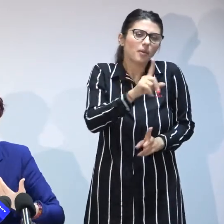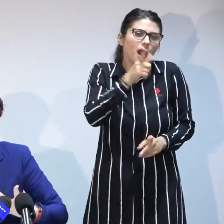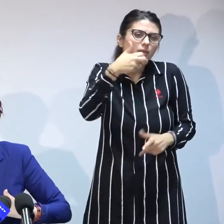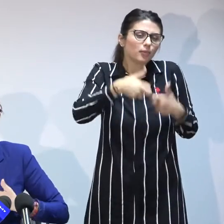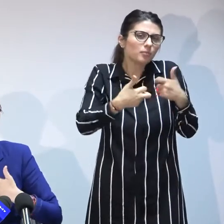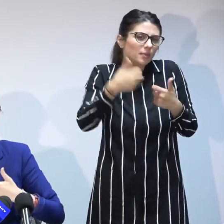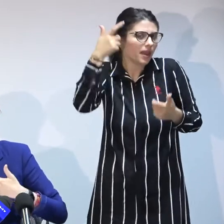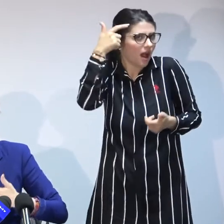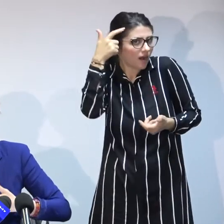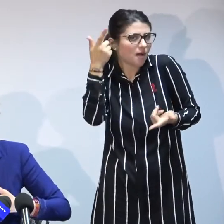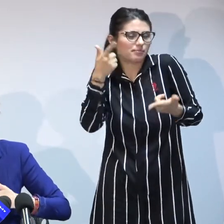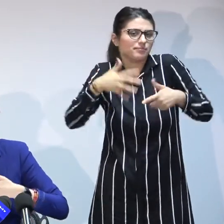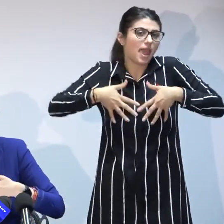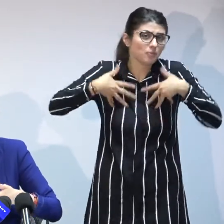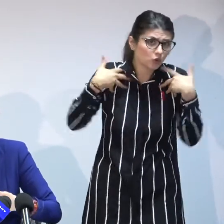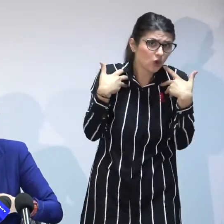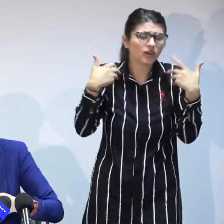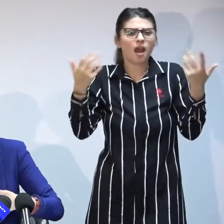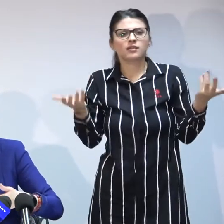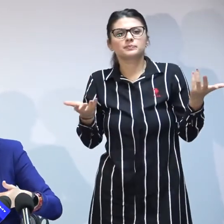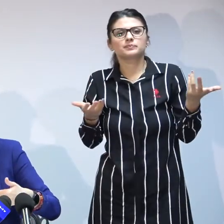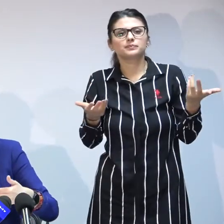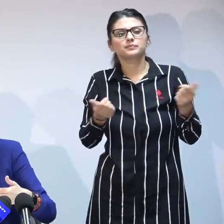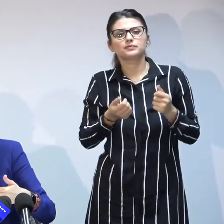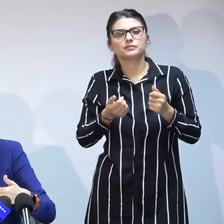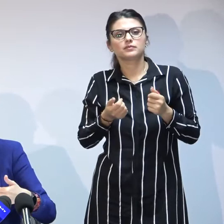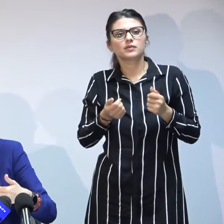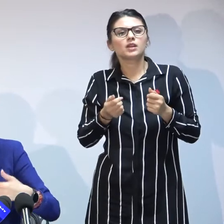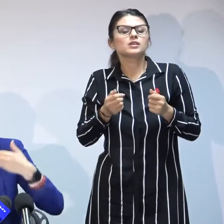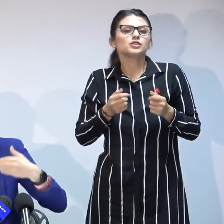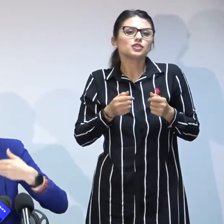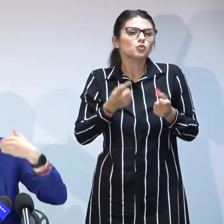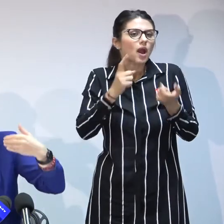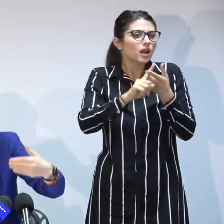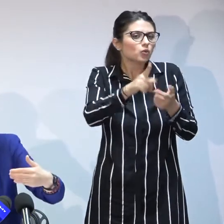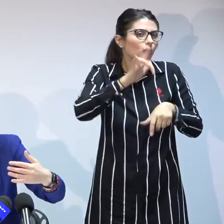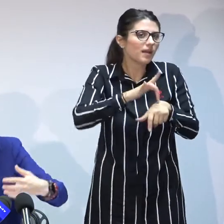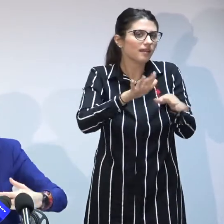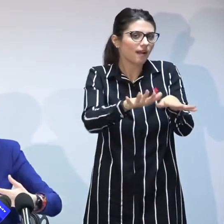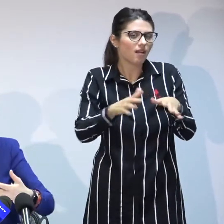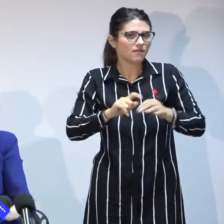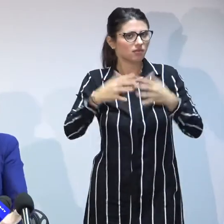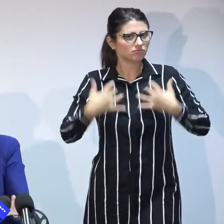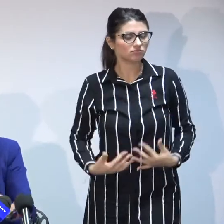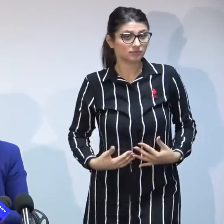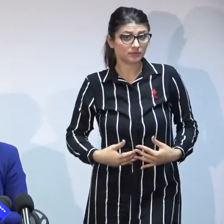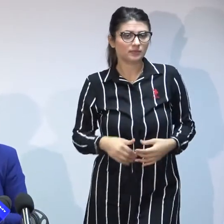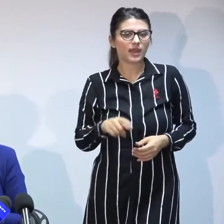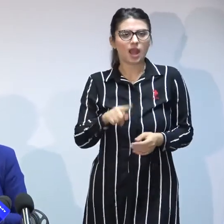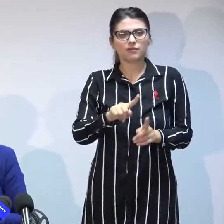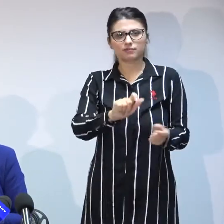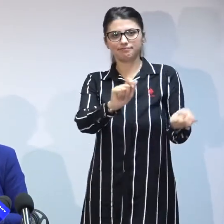cele mai multe ori din emoțional și mai puțin medical însă în sistem ele se traduc în